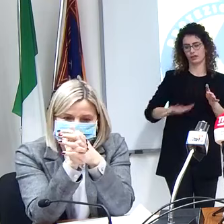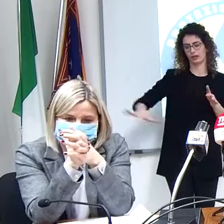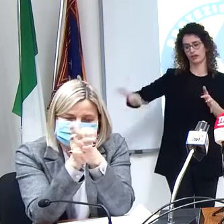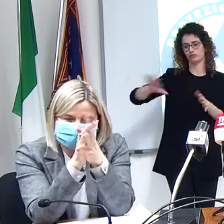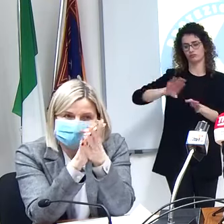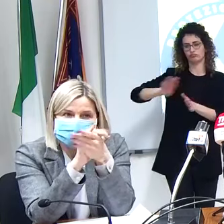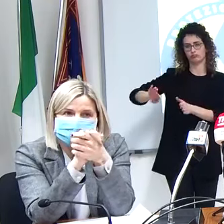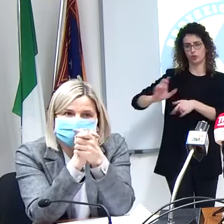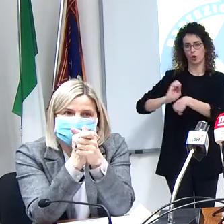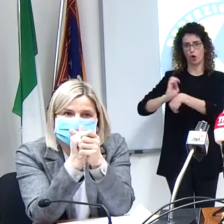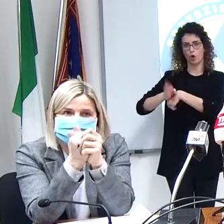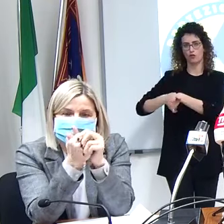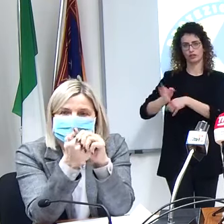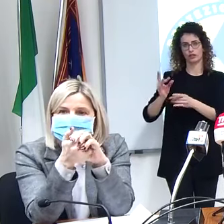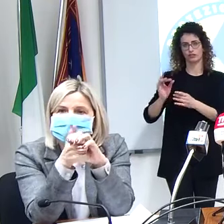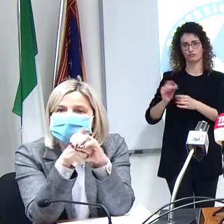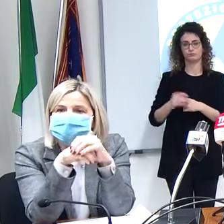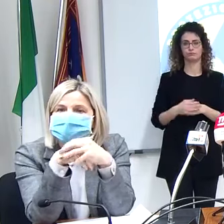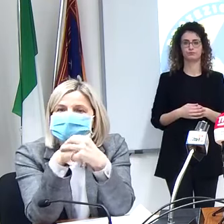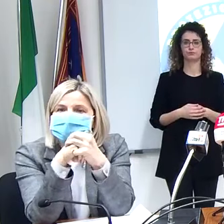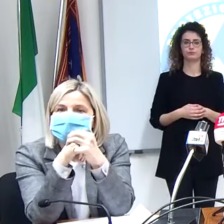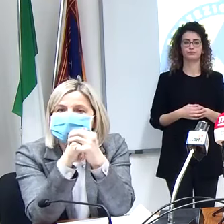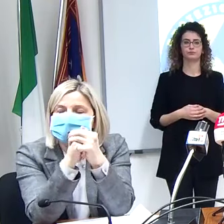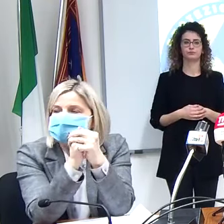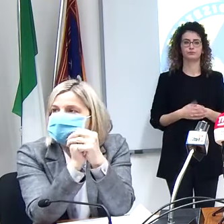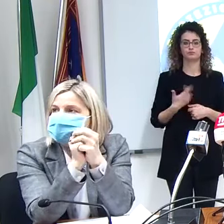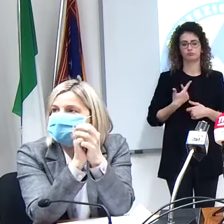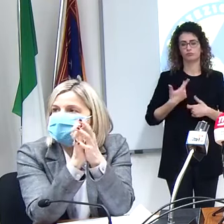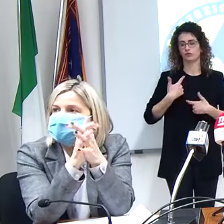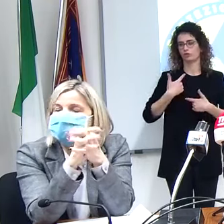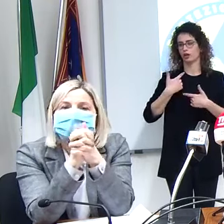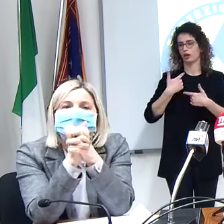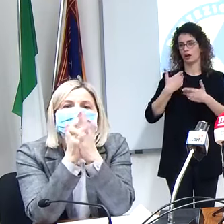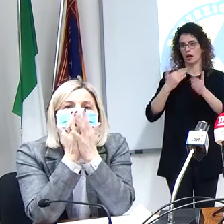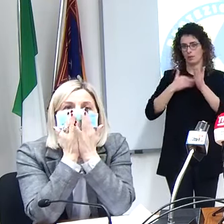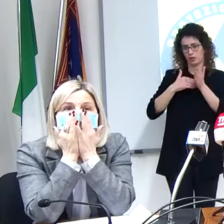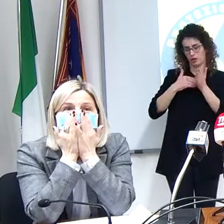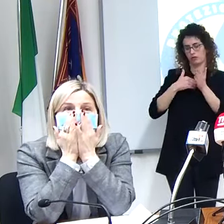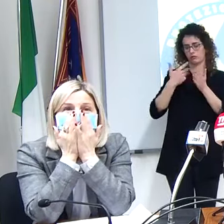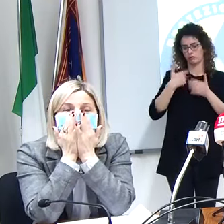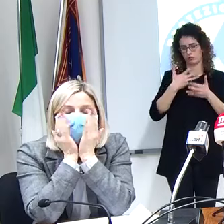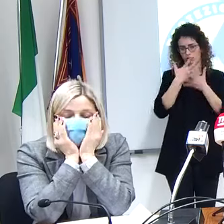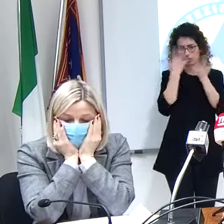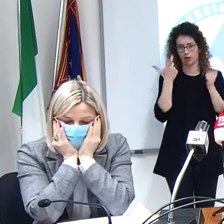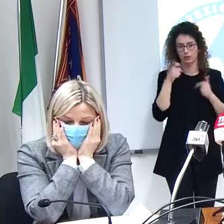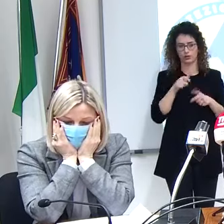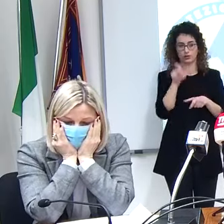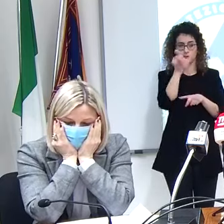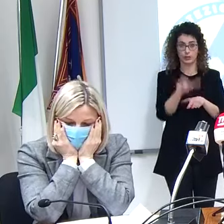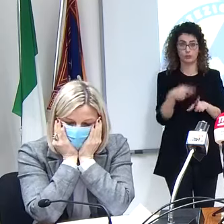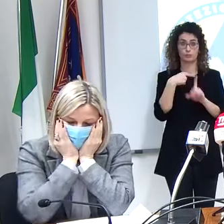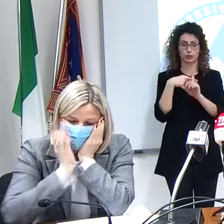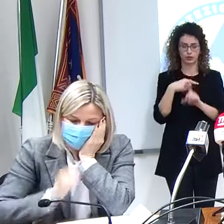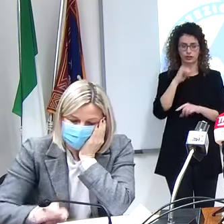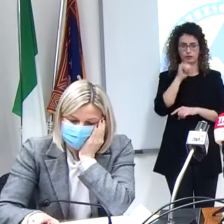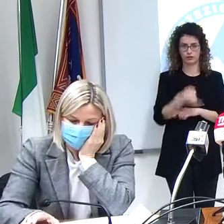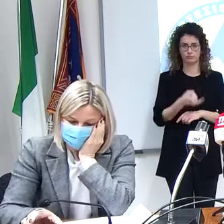riservate ai pazienti covid con tutte le precauzioni del caso perché certo sono pazienti positivi sì